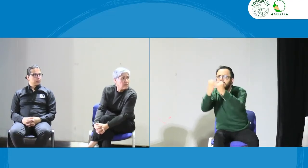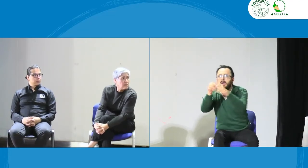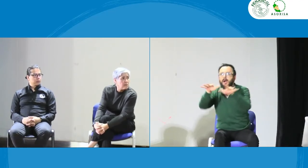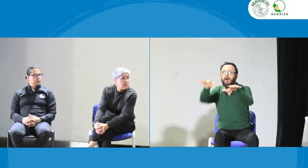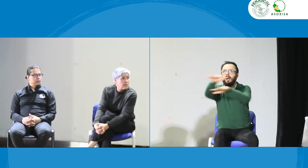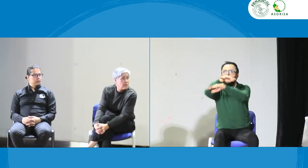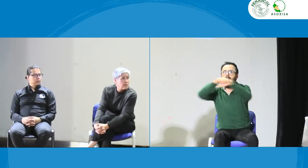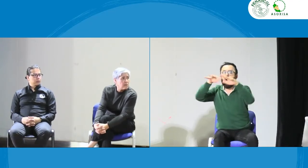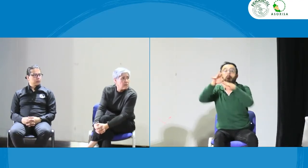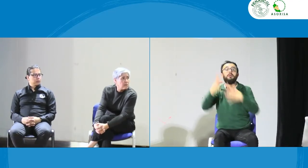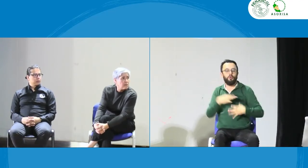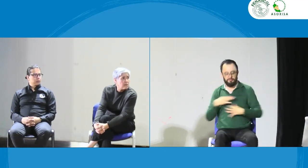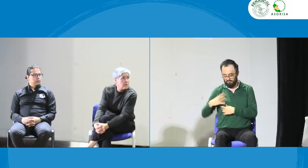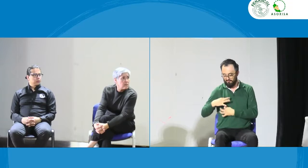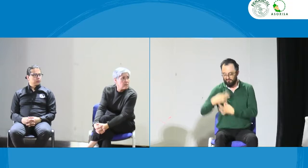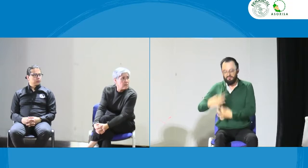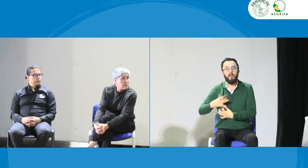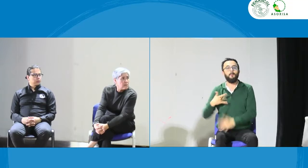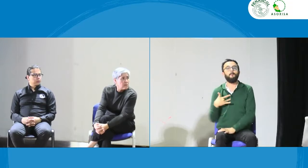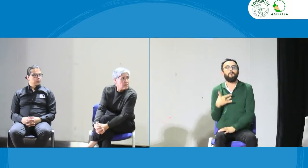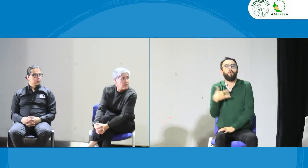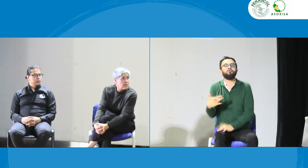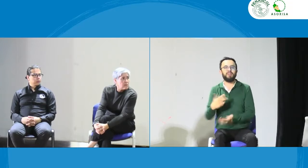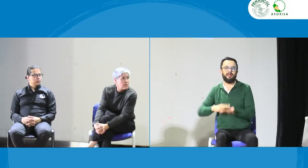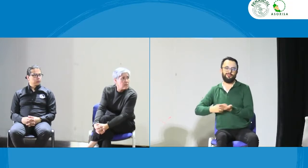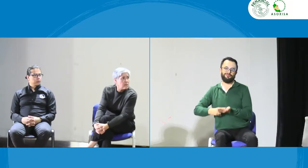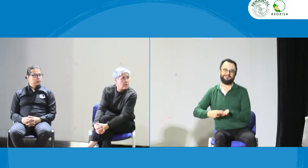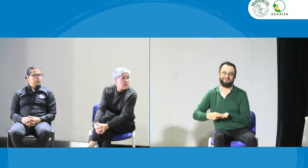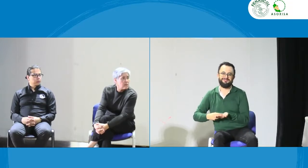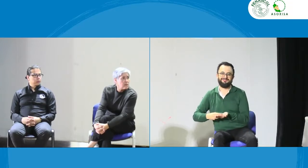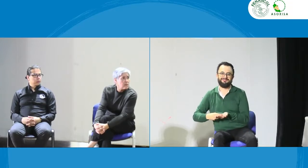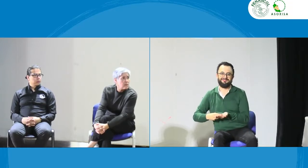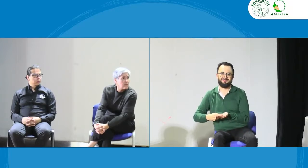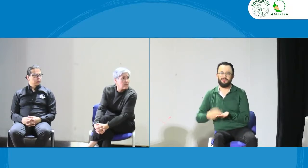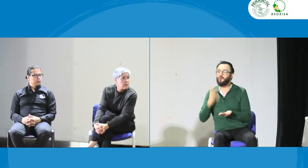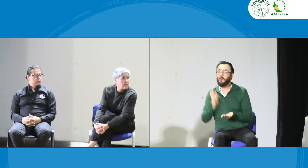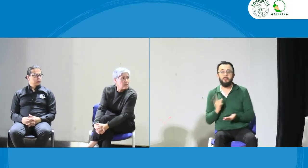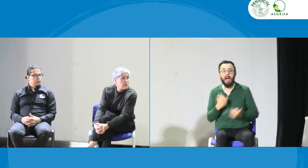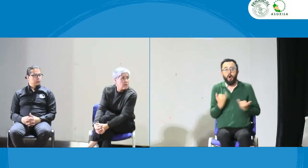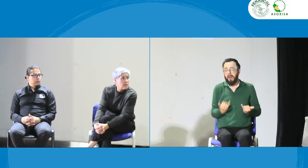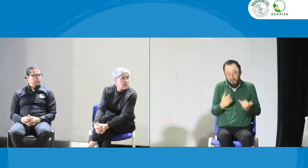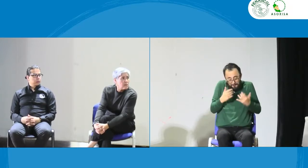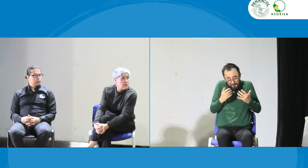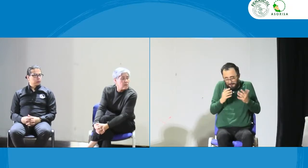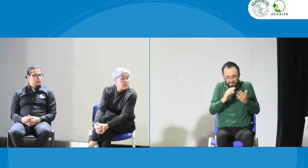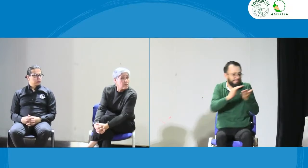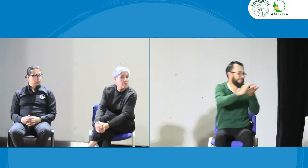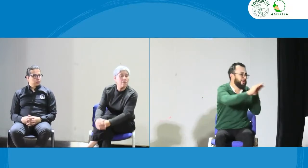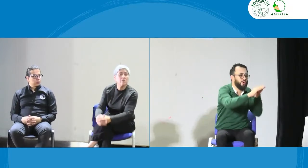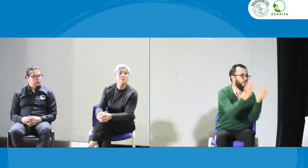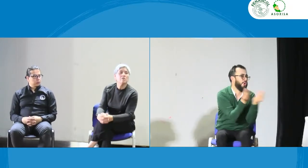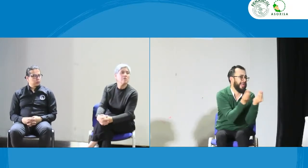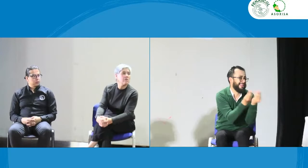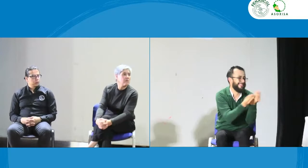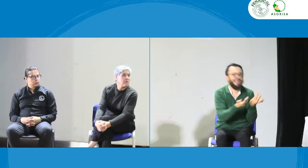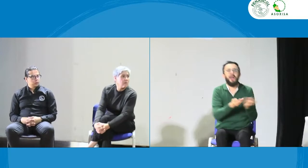buscando esa identidad del servicio. Tanto los nuevos como los viejos, ¿no? Los que llevan mucho más tiempo y esa voluntariedad. Disculpen,